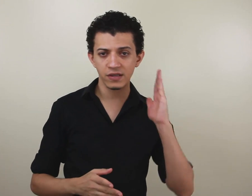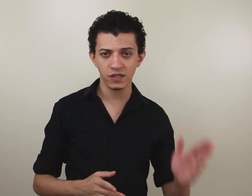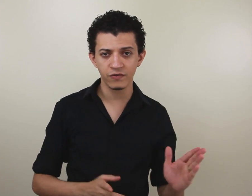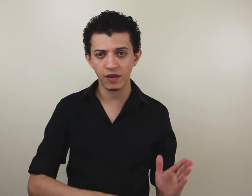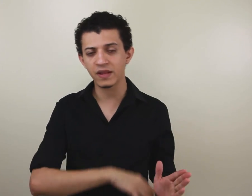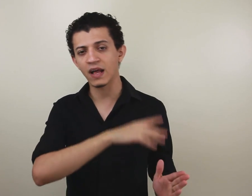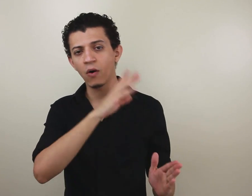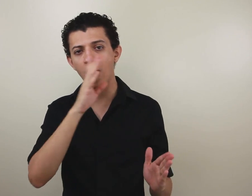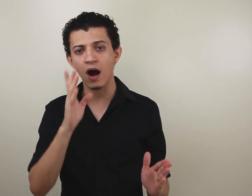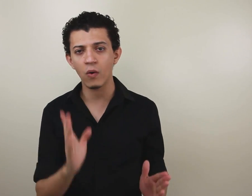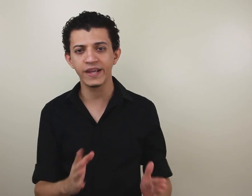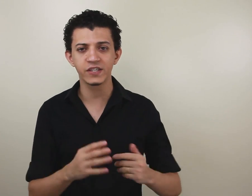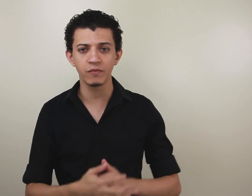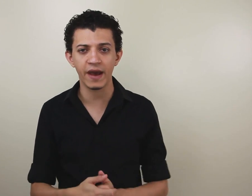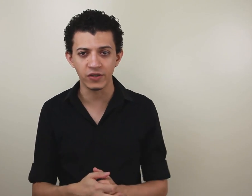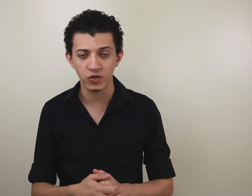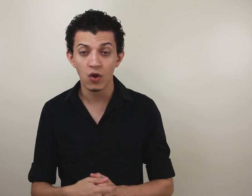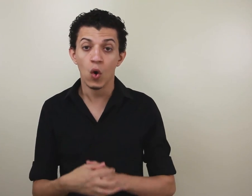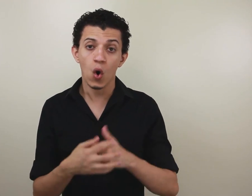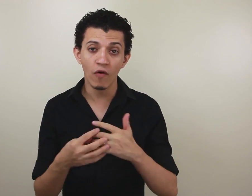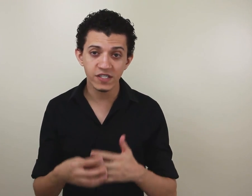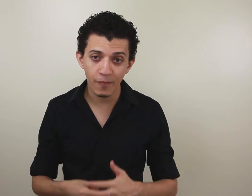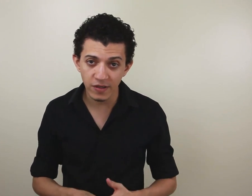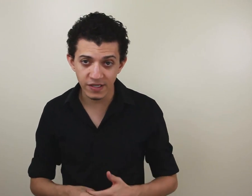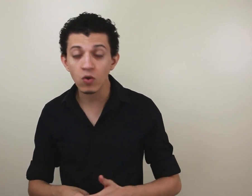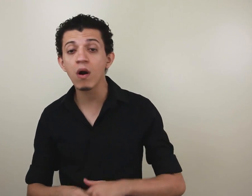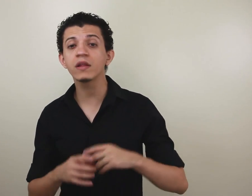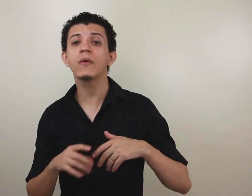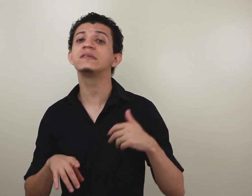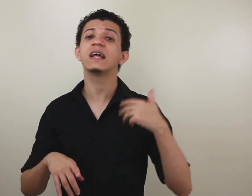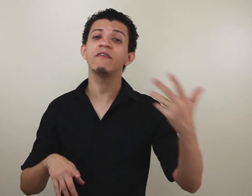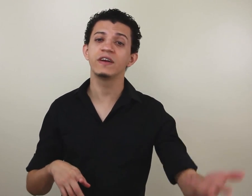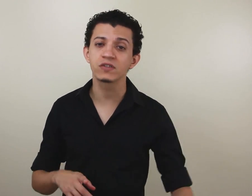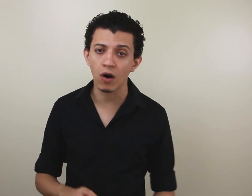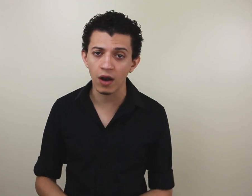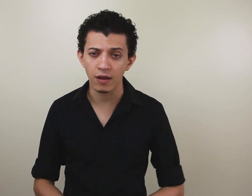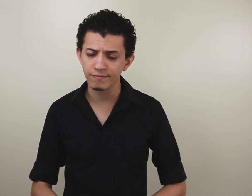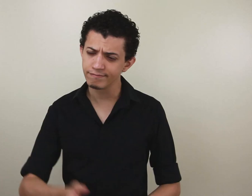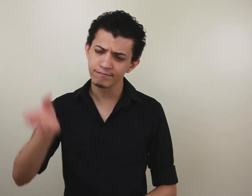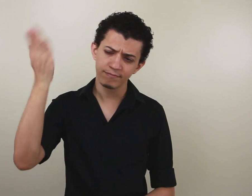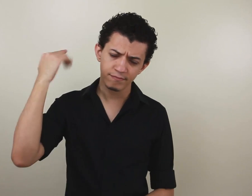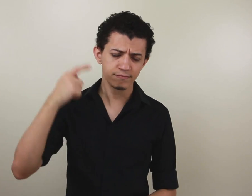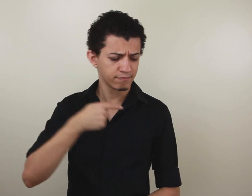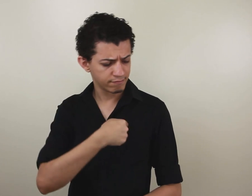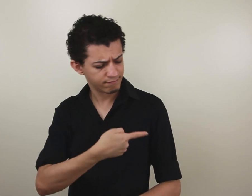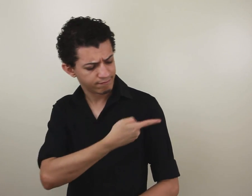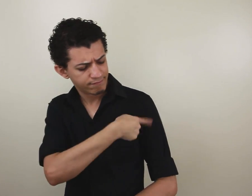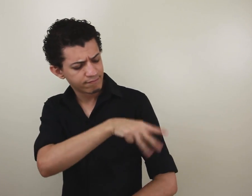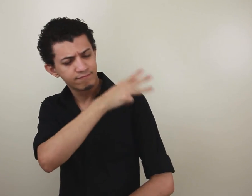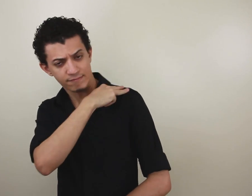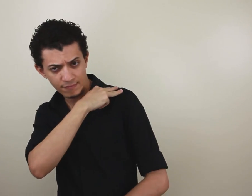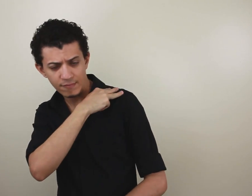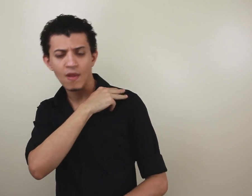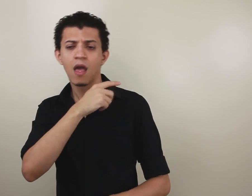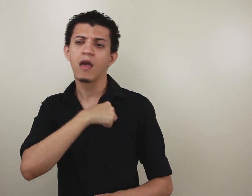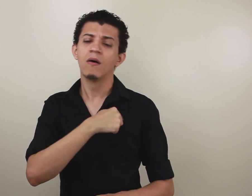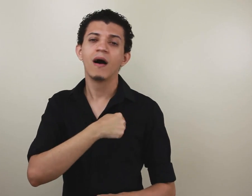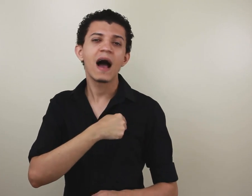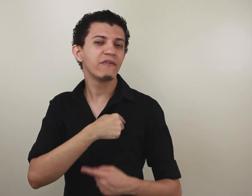ensino fundamental ao ensino médio. Ou você pode dizer, quando eu estava na escola, aí